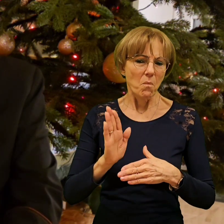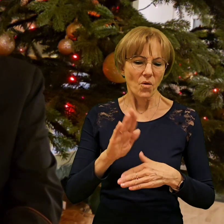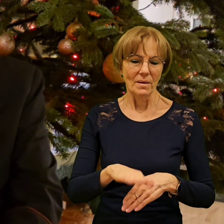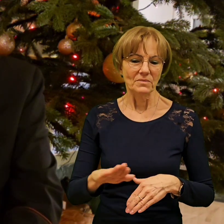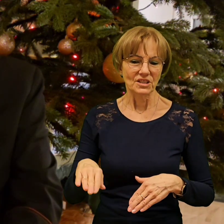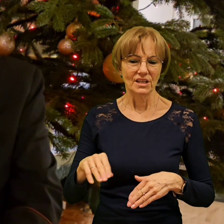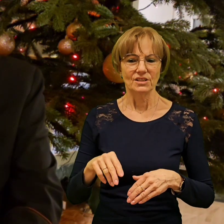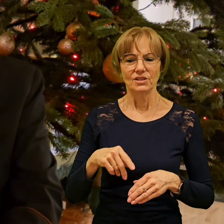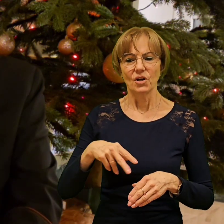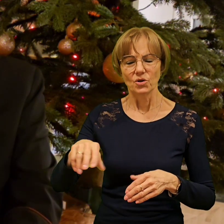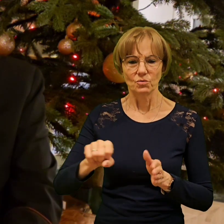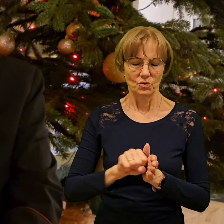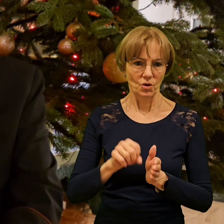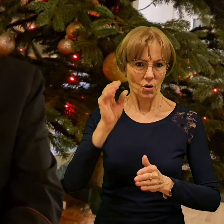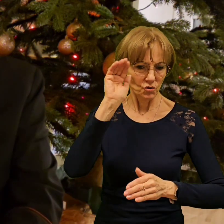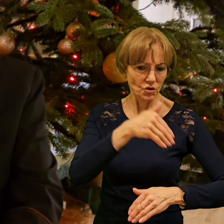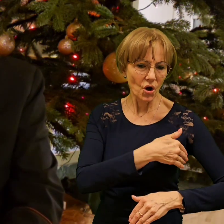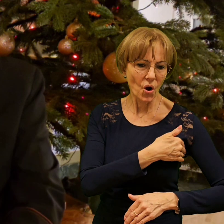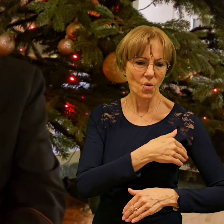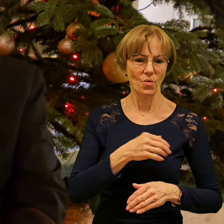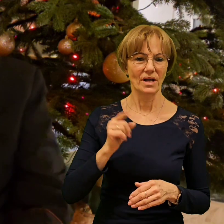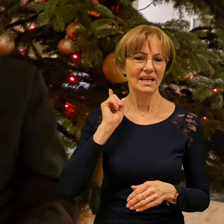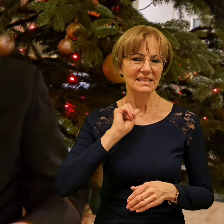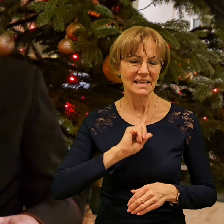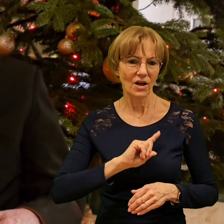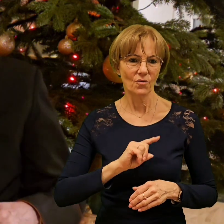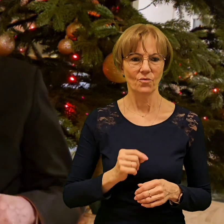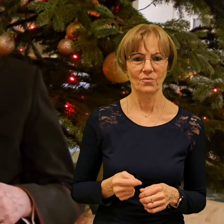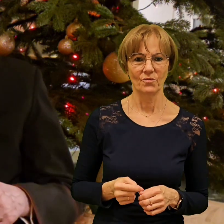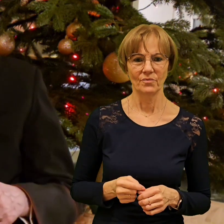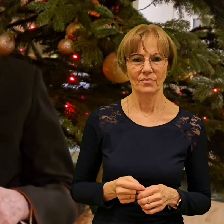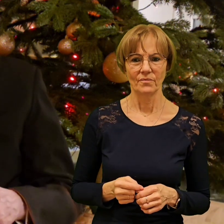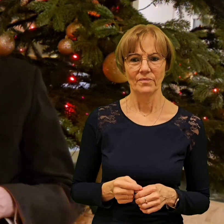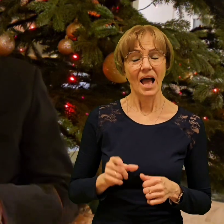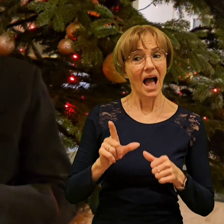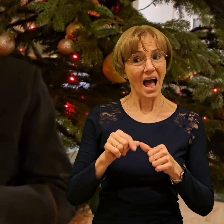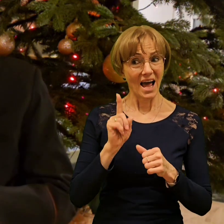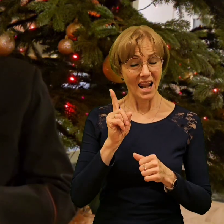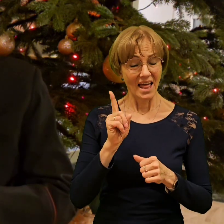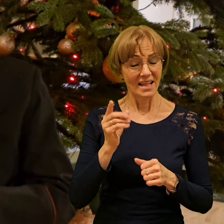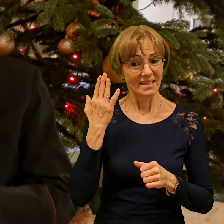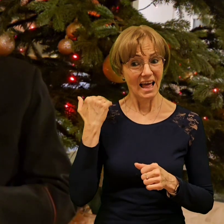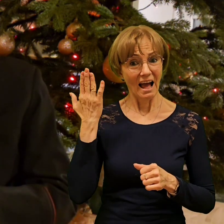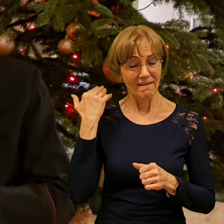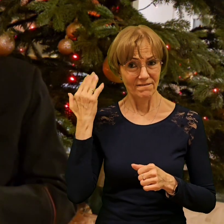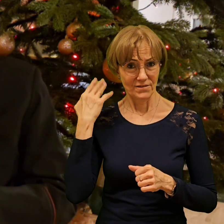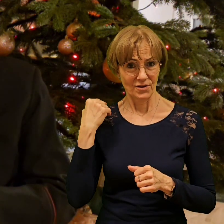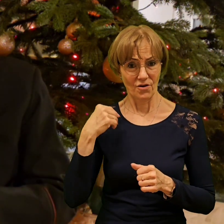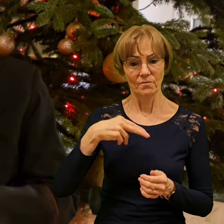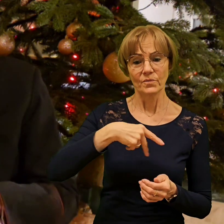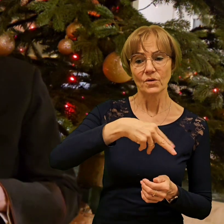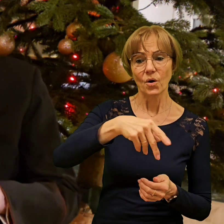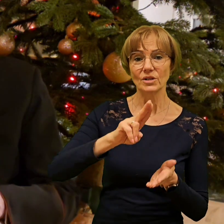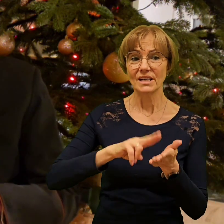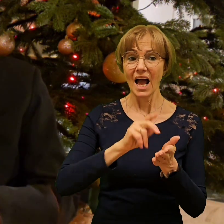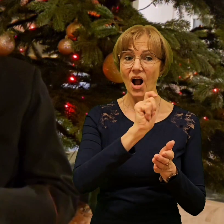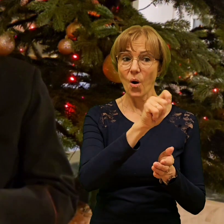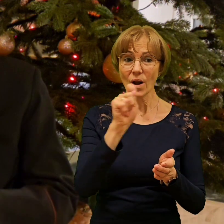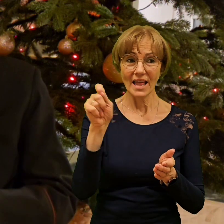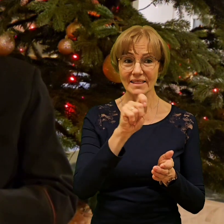podstawowej i licearnej. Ale kolęda pomagała w tym, że